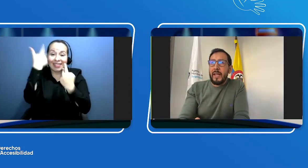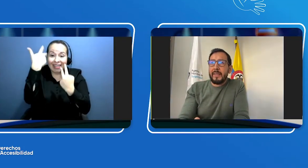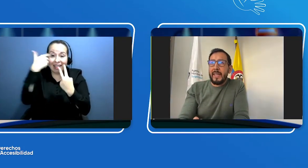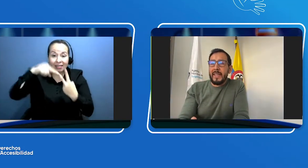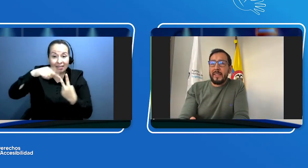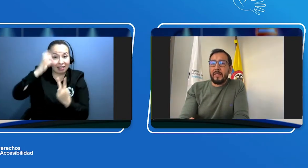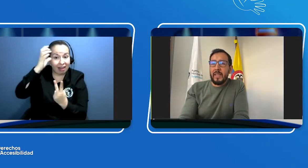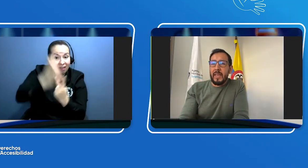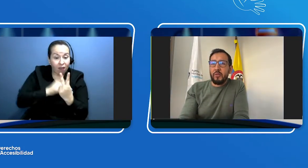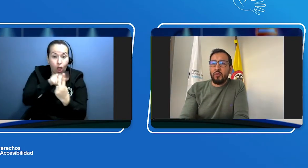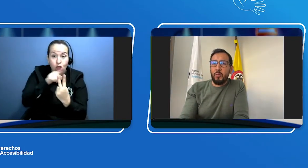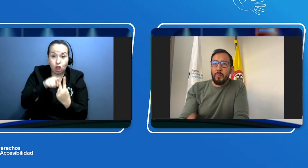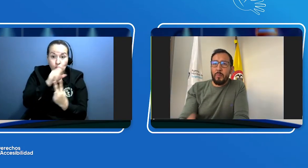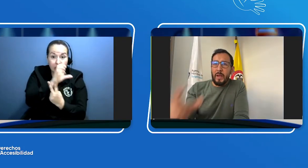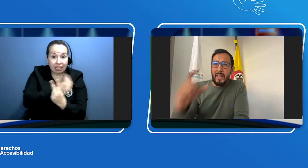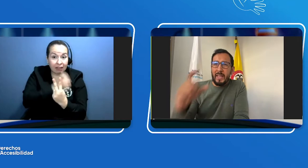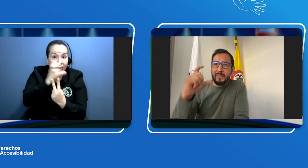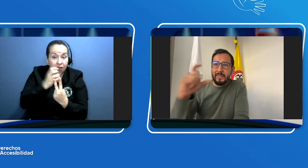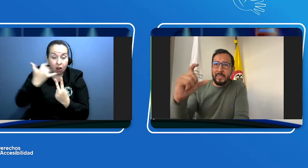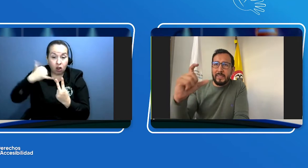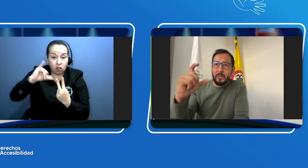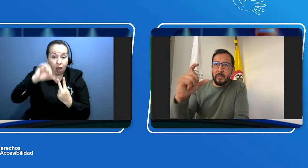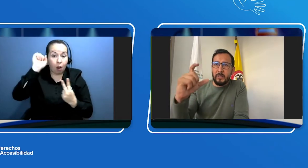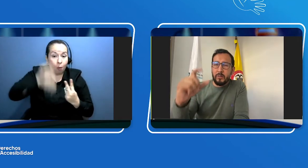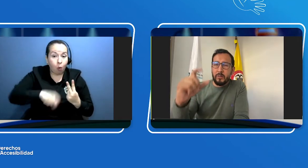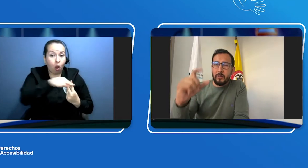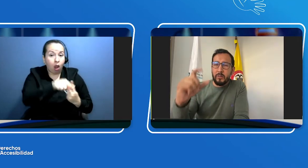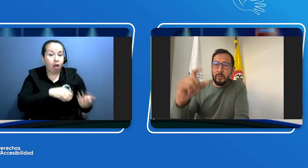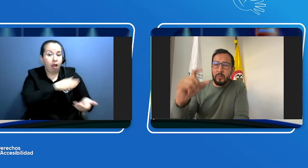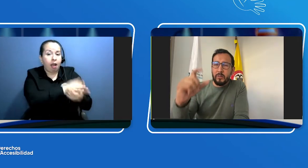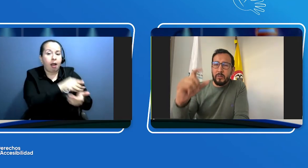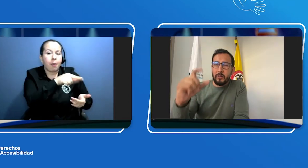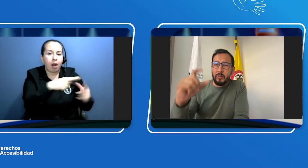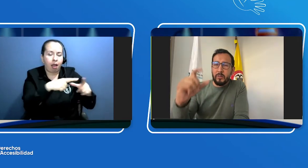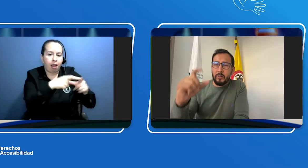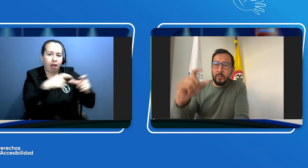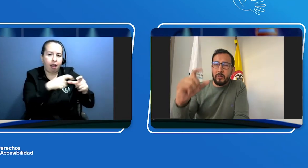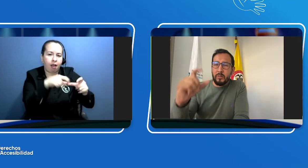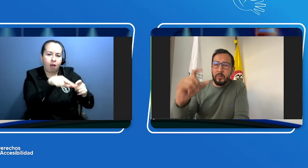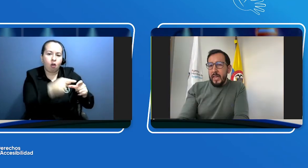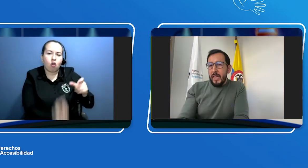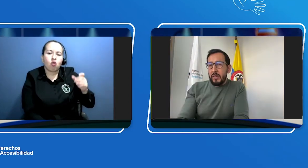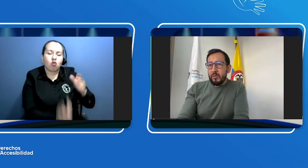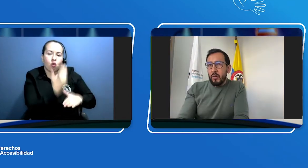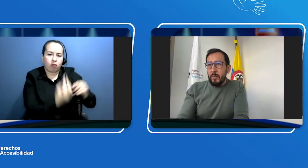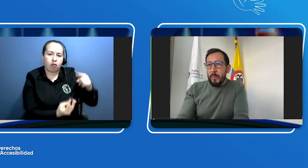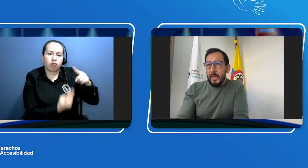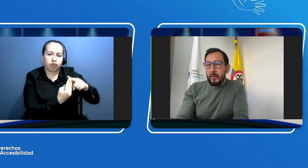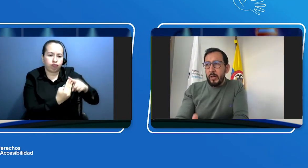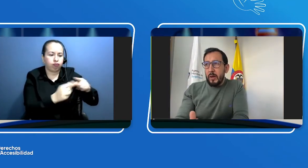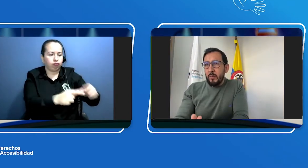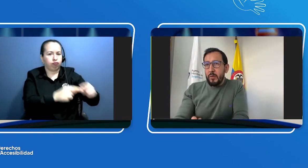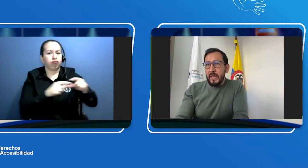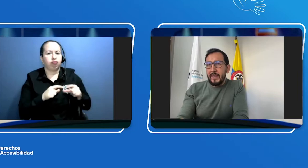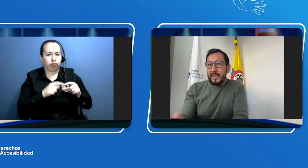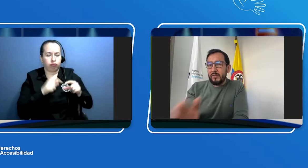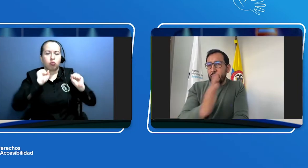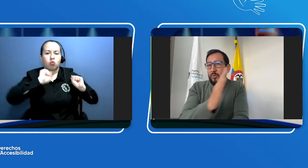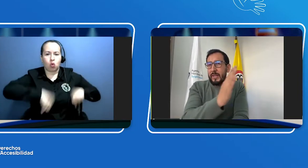tener su plástico que se genera en el organismo de tránsito. Eso para toda la comunidad es